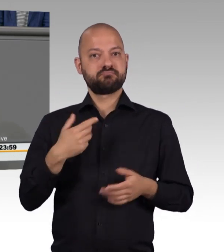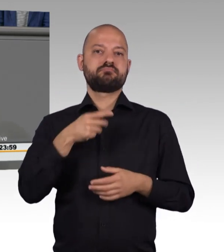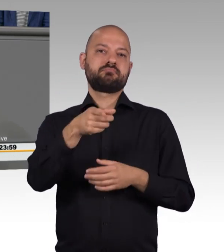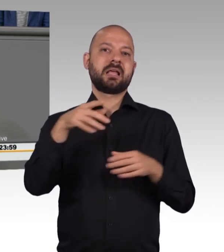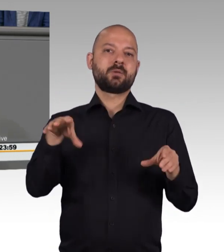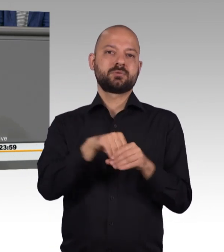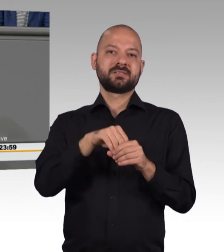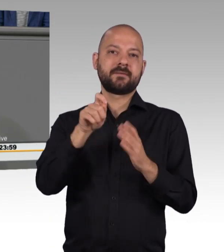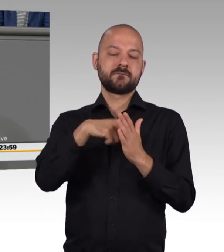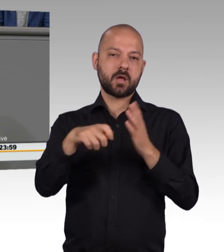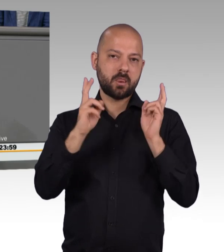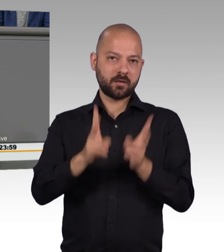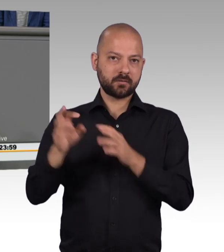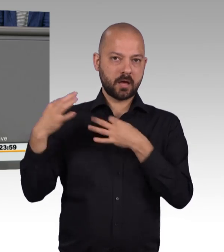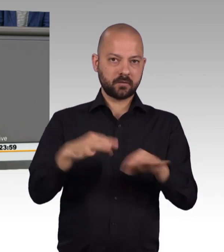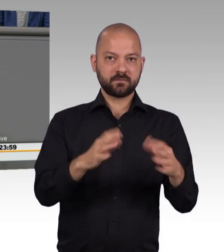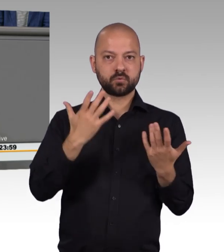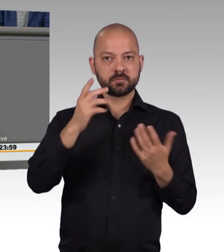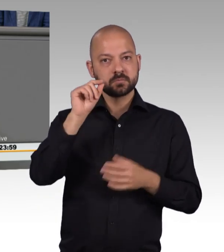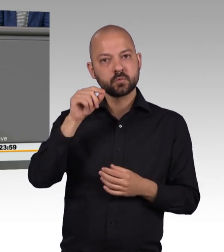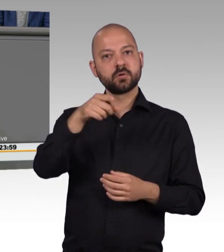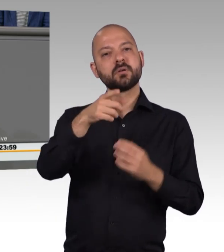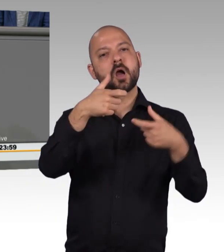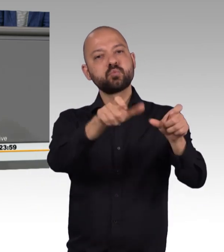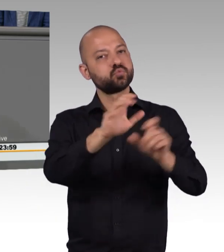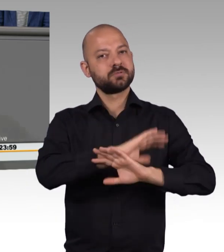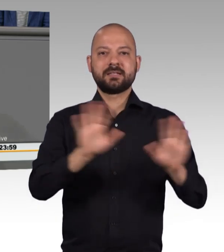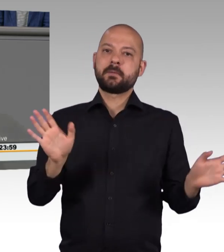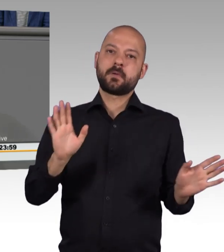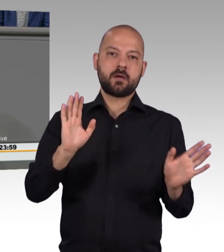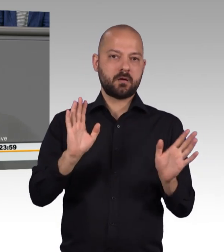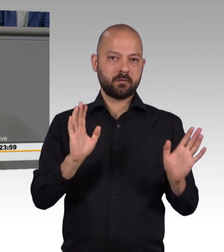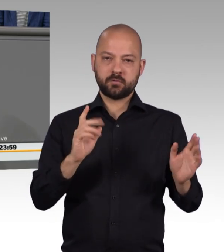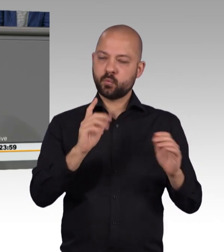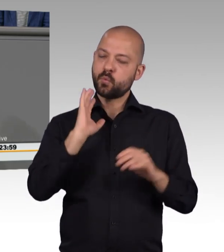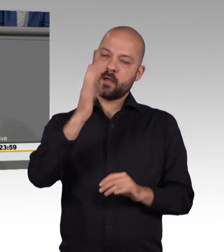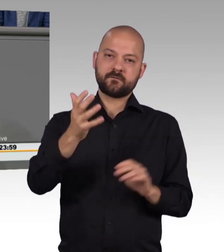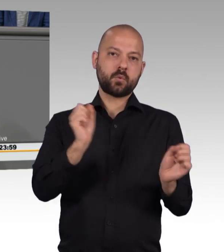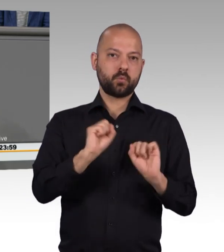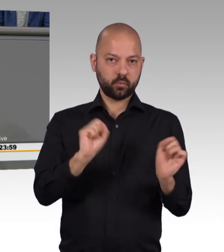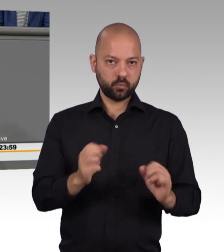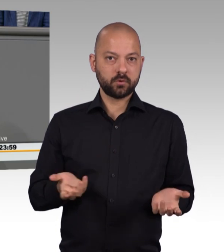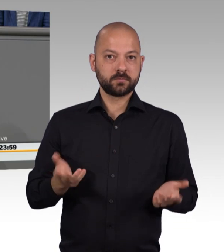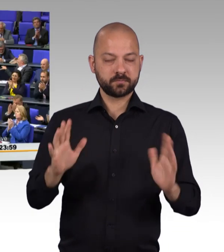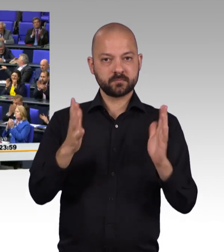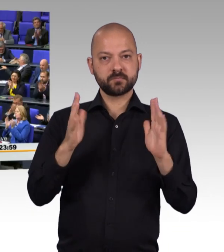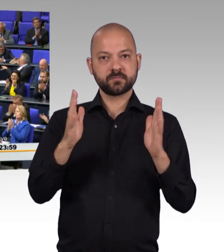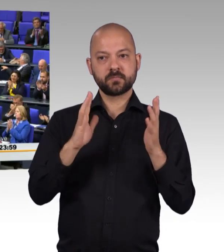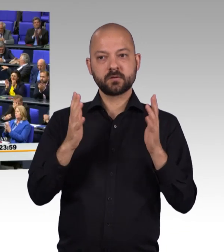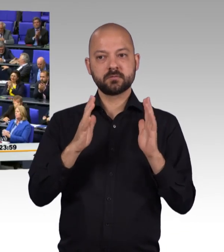Abschaffung der Wahlrechtsausschüsse ist ein riesiger Erfolg. Und, liebe Kolleginnen und Kollegen, es